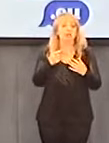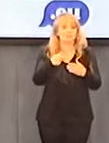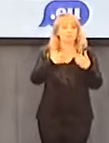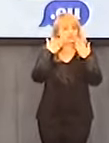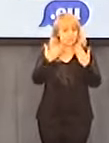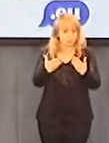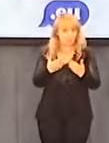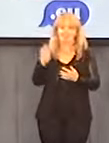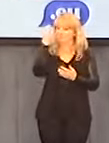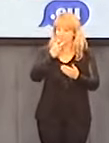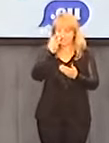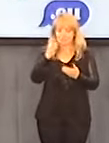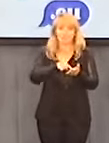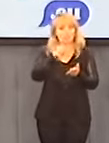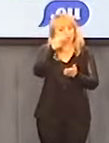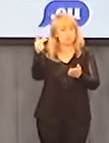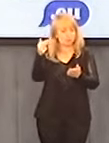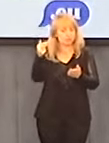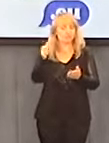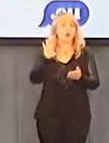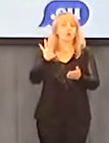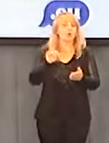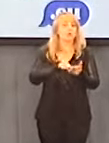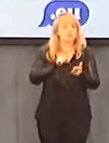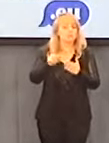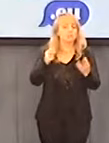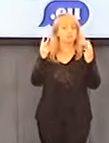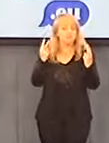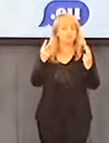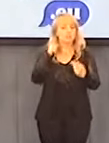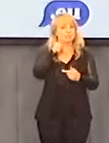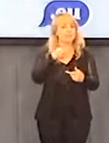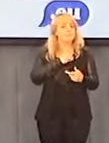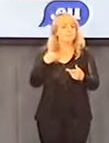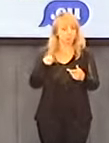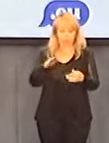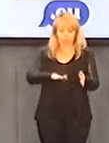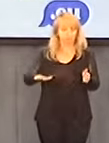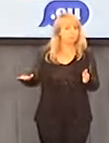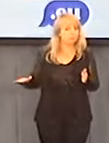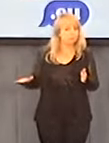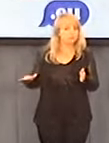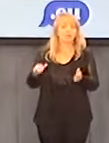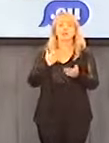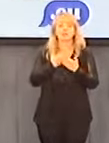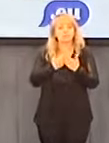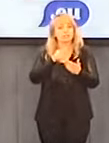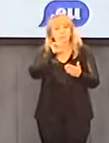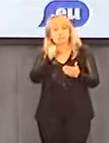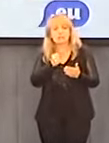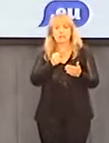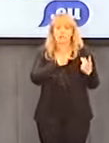zainteresowanie, bo tu tak naprawdę przecież chodzi o polskie dzieci, więc żadne zabiegi, żadne